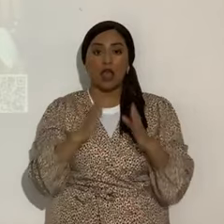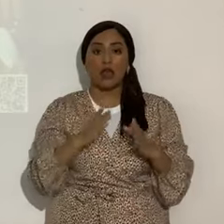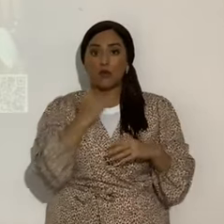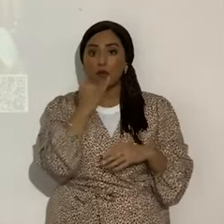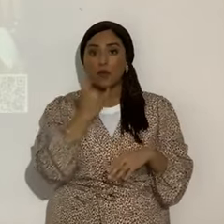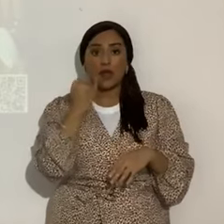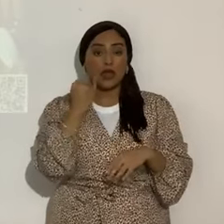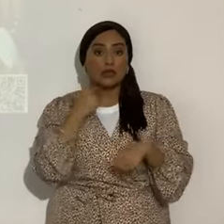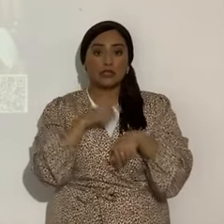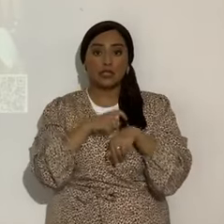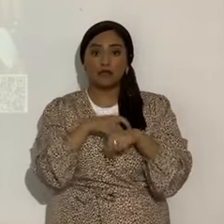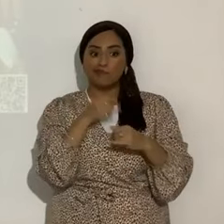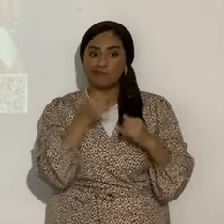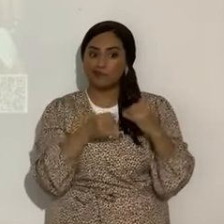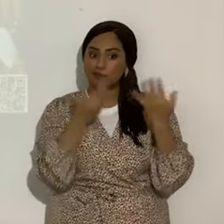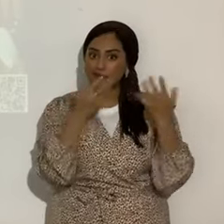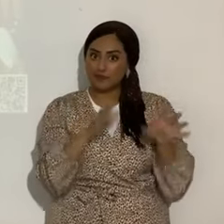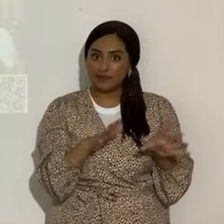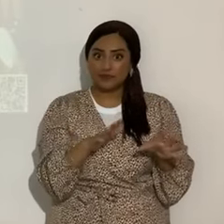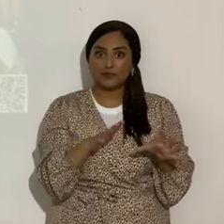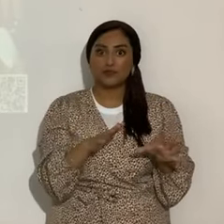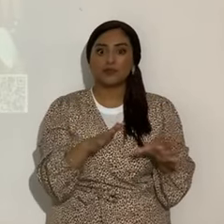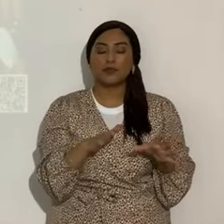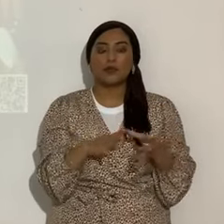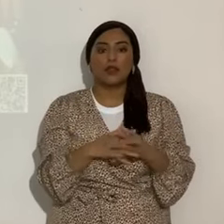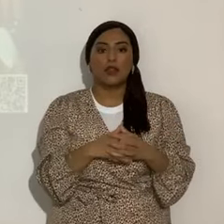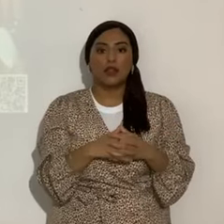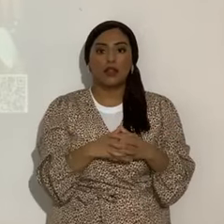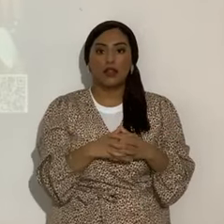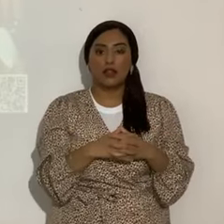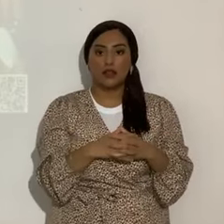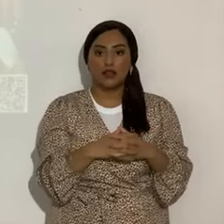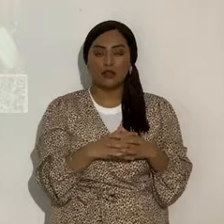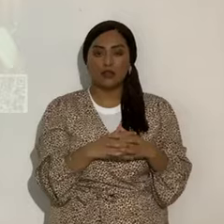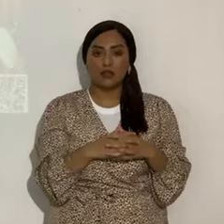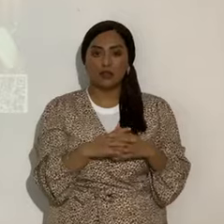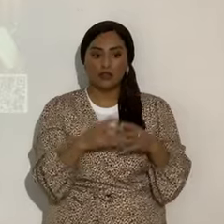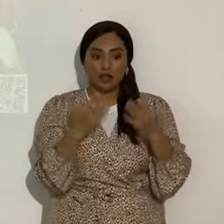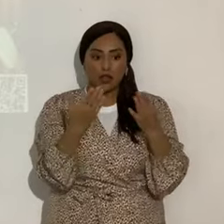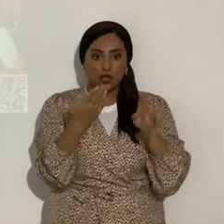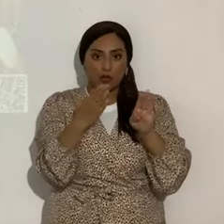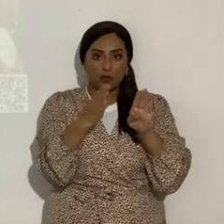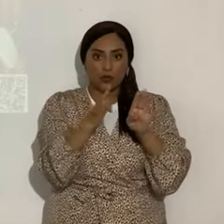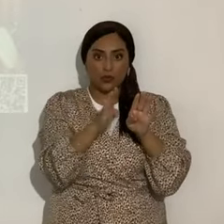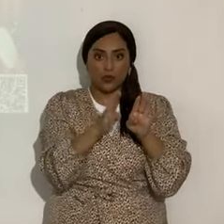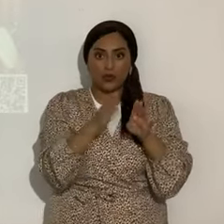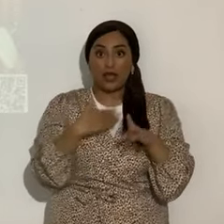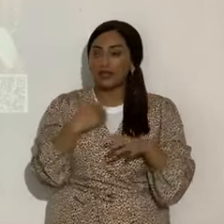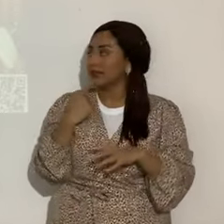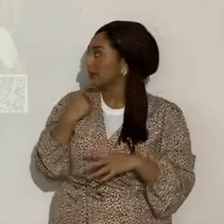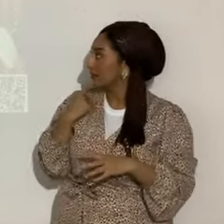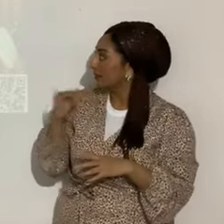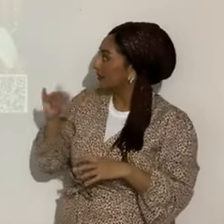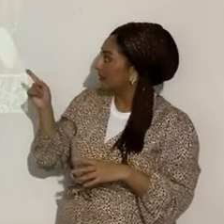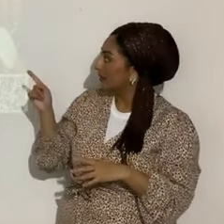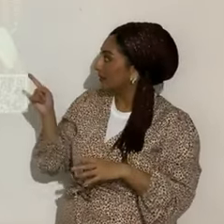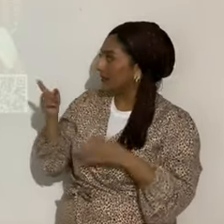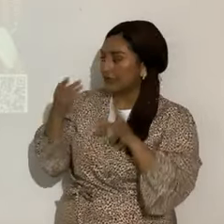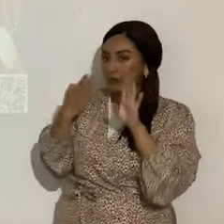ya había terminado. Pero no totalmente, prácticamente ya estaban cerrándose las fuerzas. Hasta así hacía yo. Y yo decía, ya